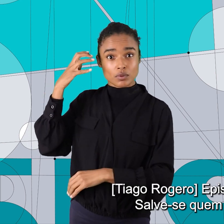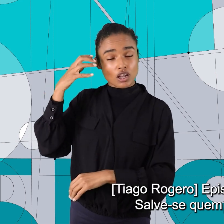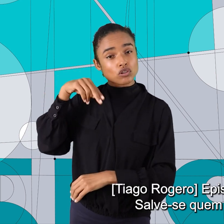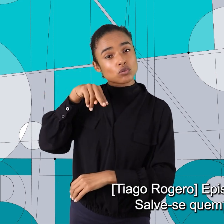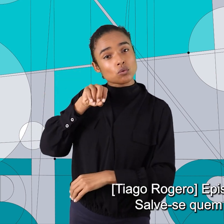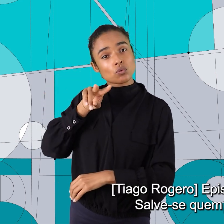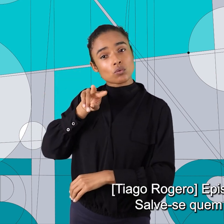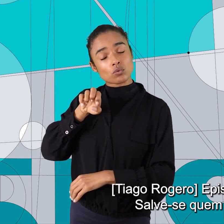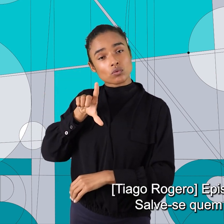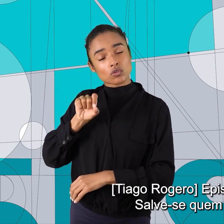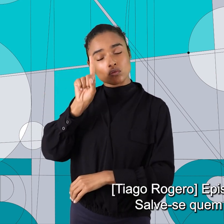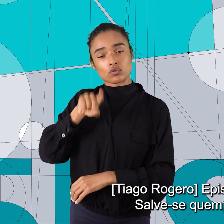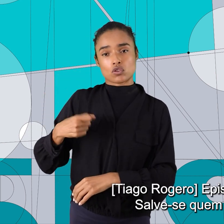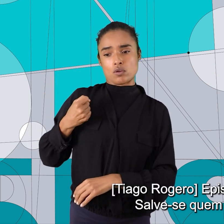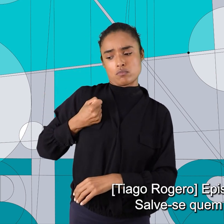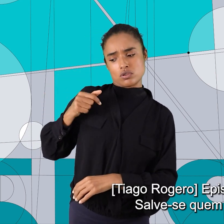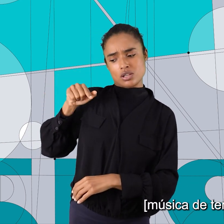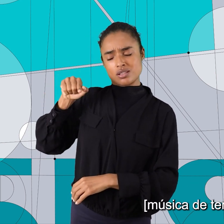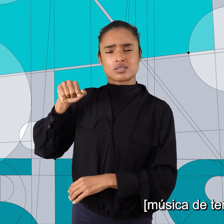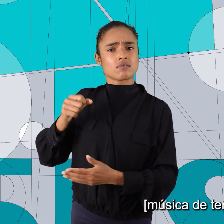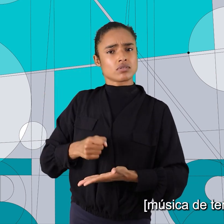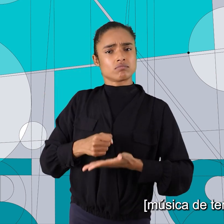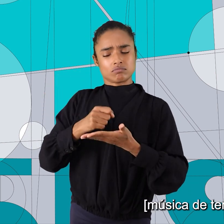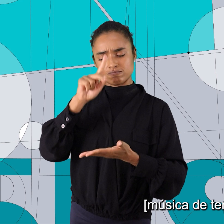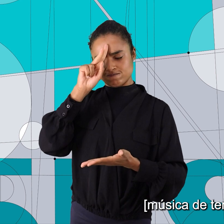Episódio 7. Salve-se quem puder.